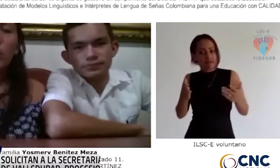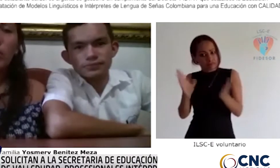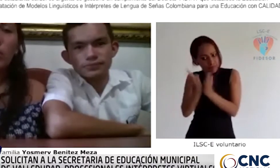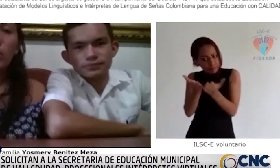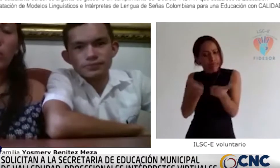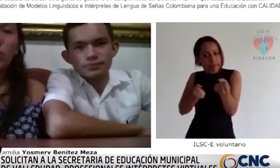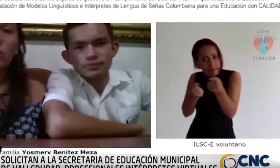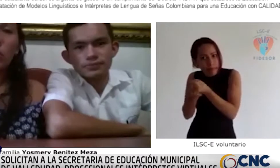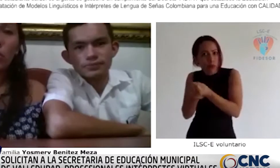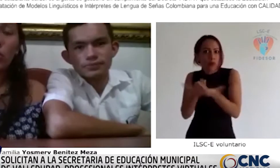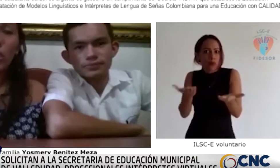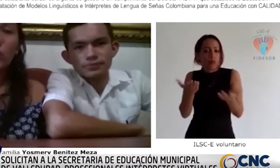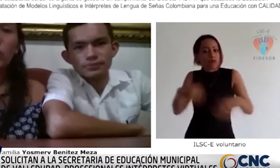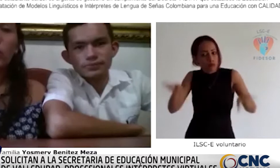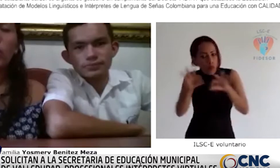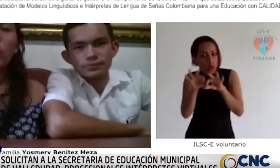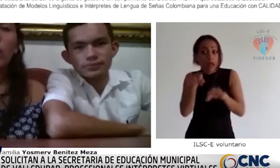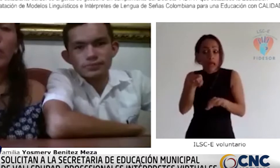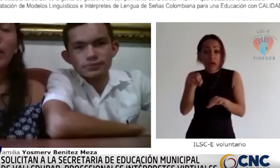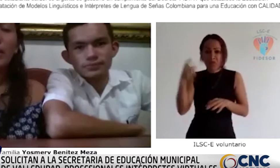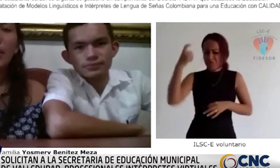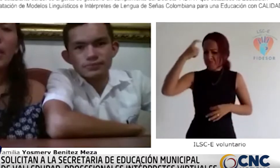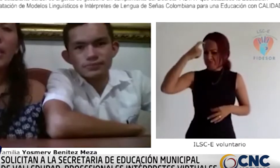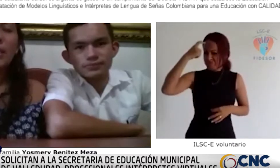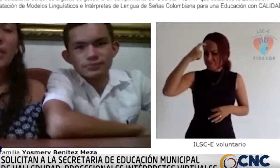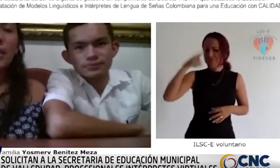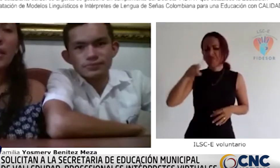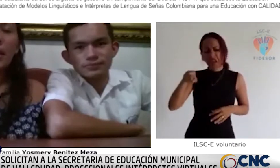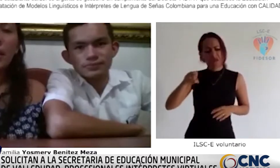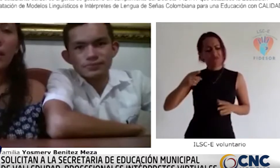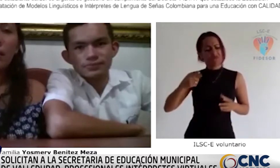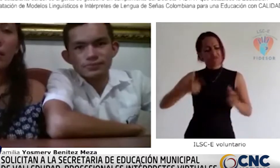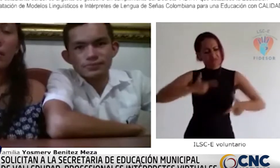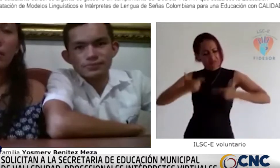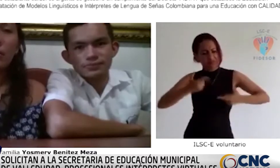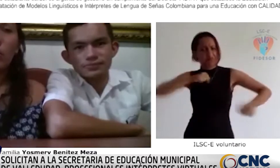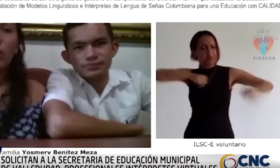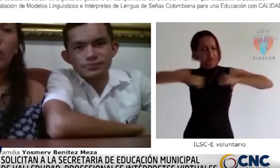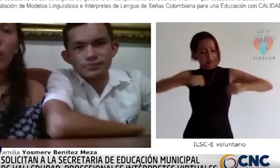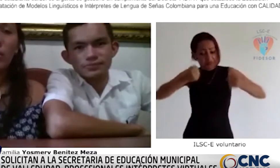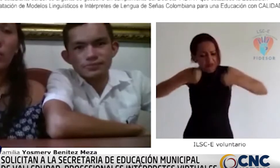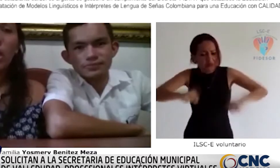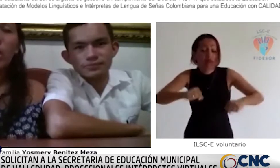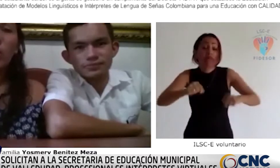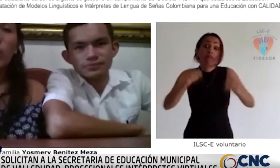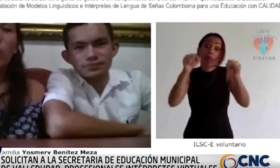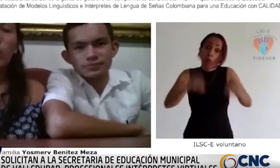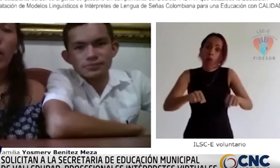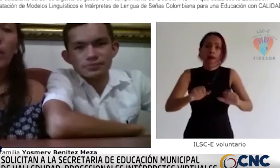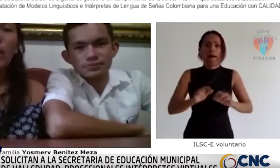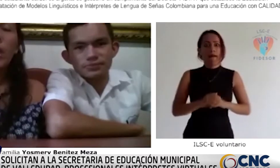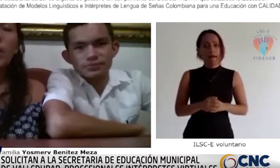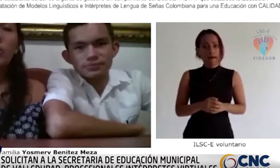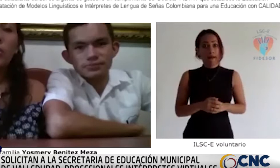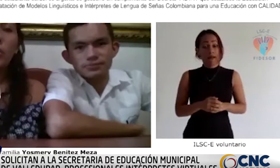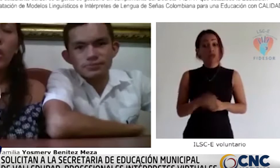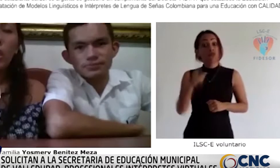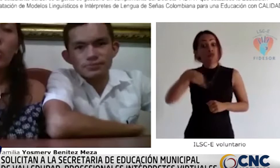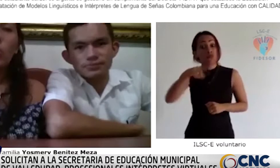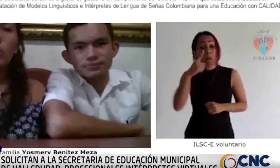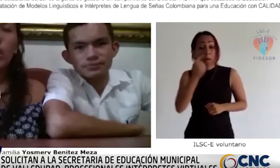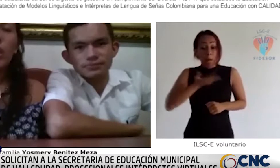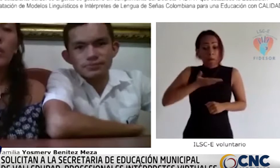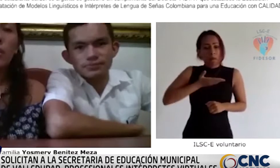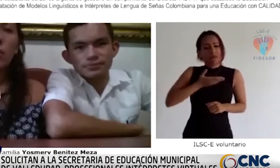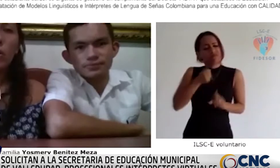de nuestros niños sordos, aunque esos son unos niños capaces de salir adelante con esfuerzo de nuestros padres y nosotros